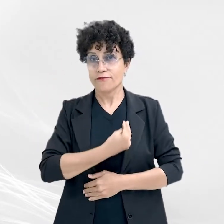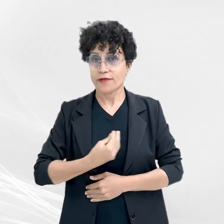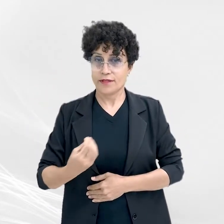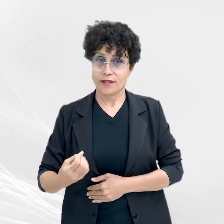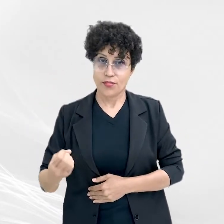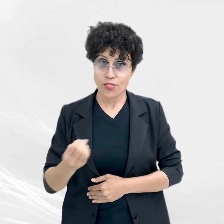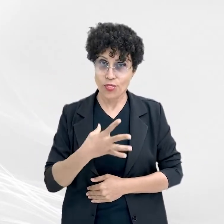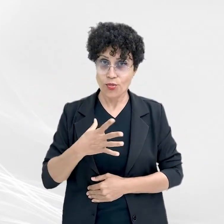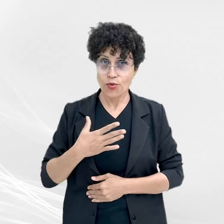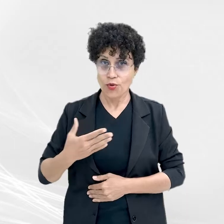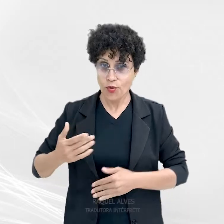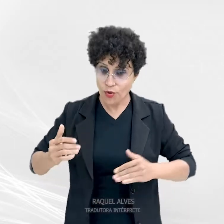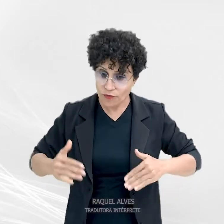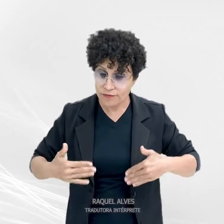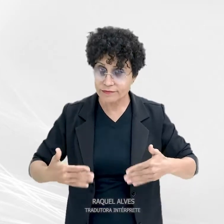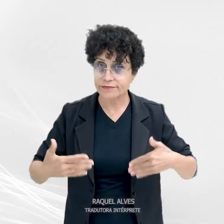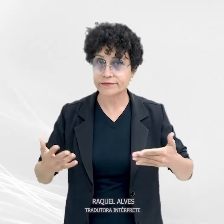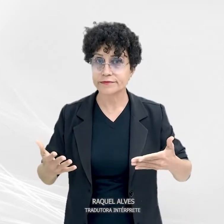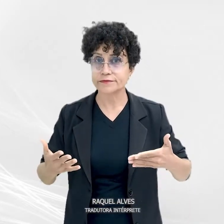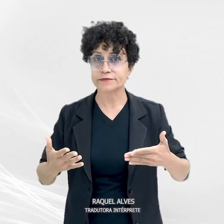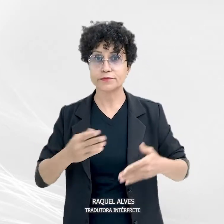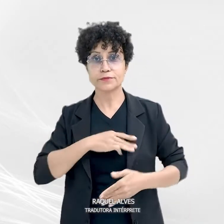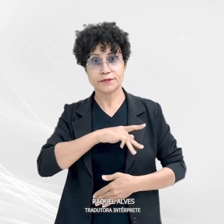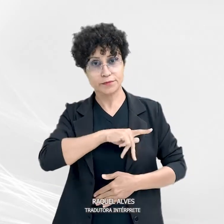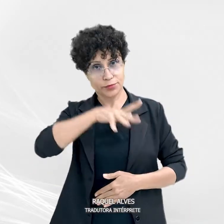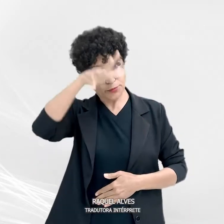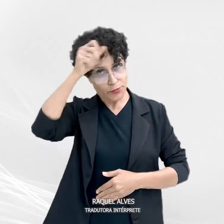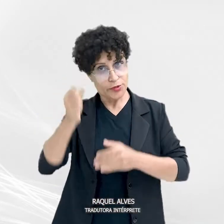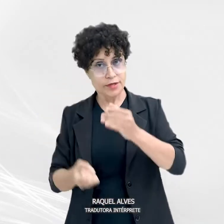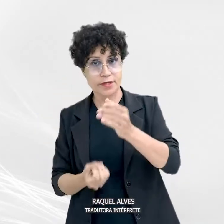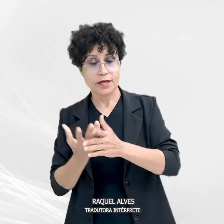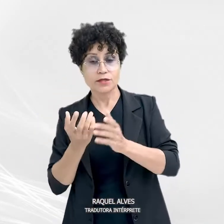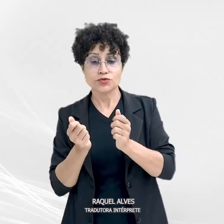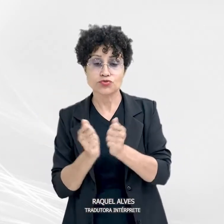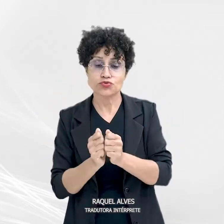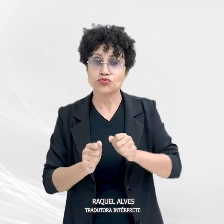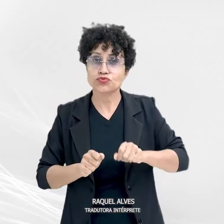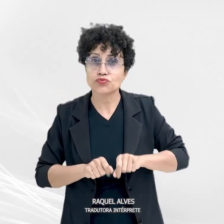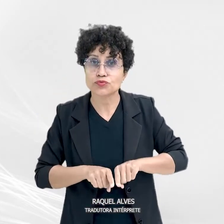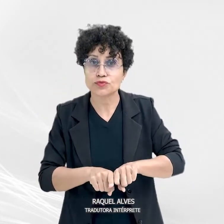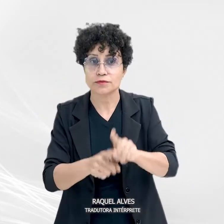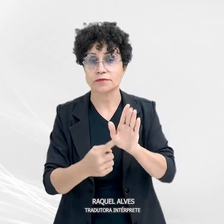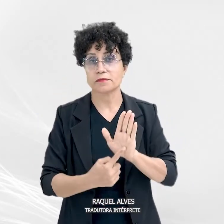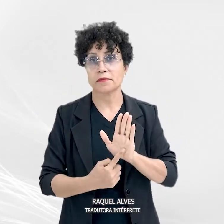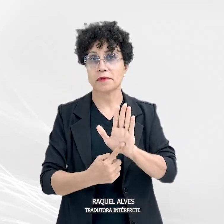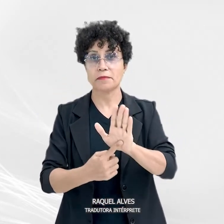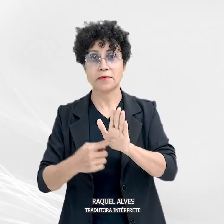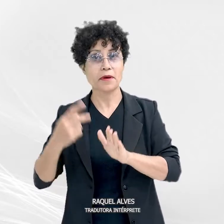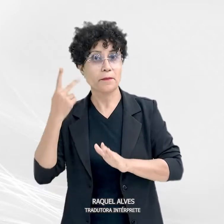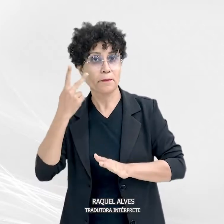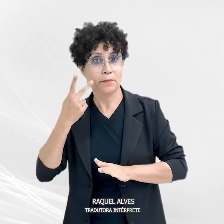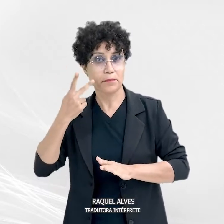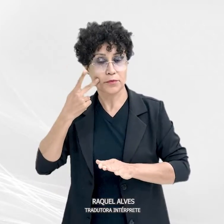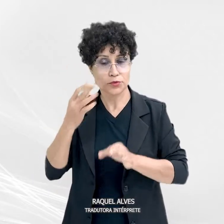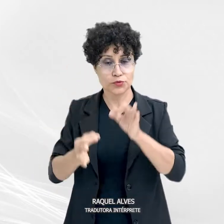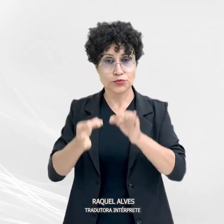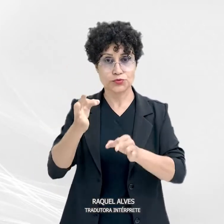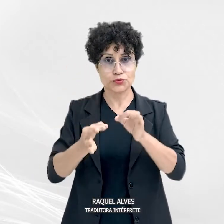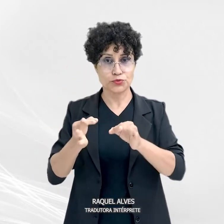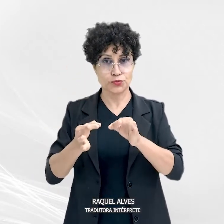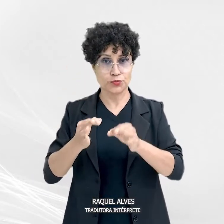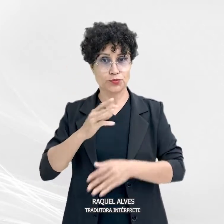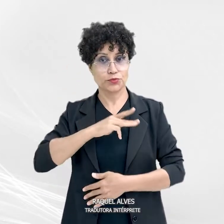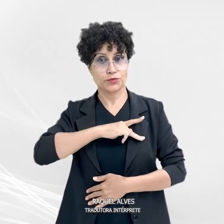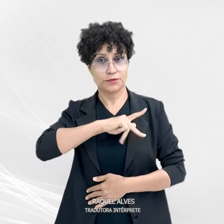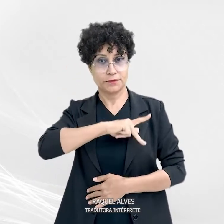desenvolvido pelo Ministério Público do Estado de Mato Grosso e parceiros, foi apresentado a promotores de justiça